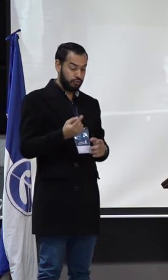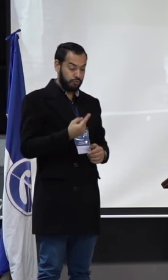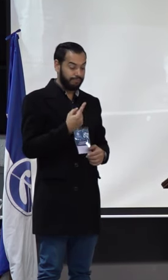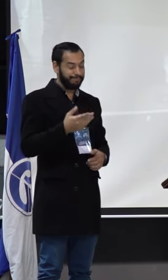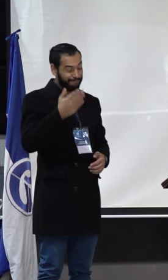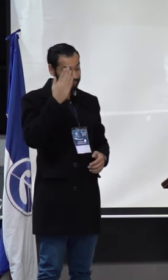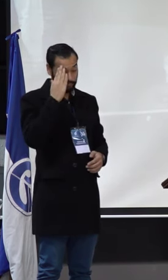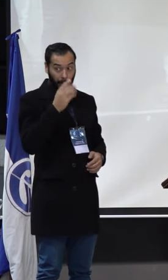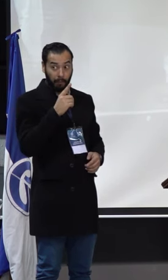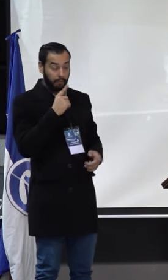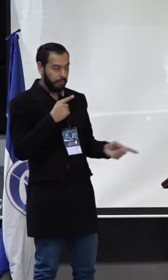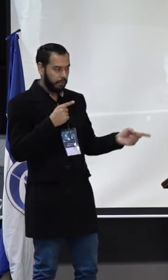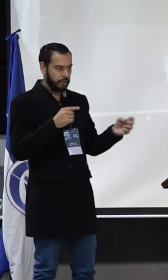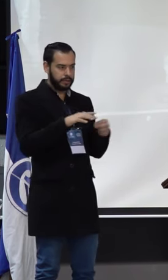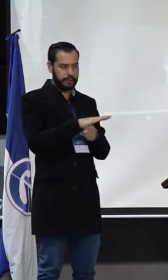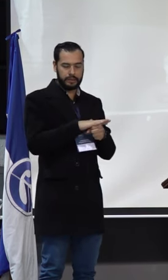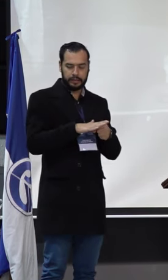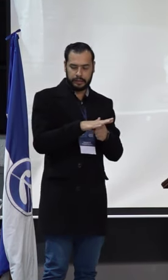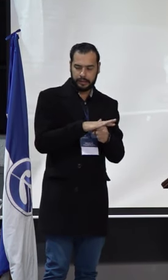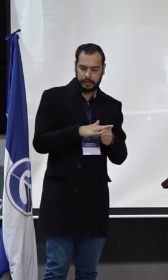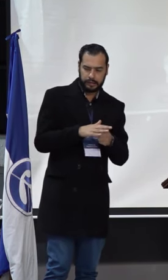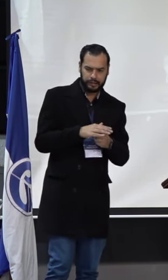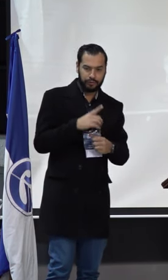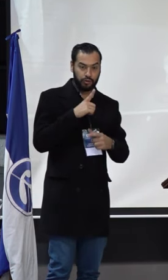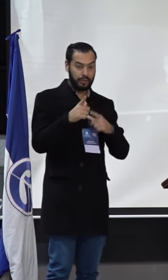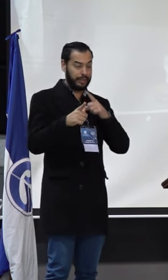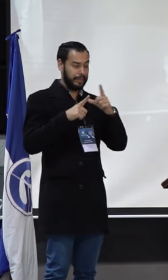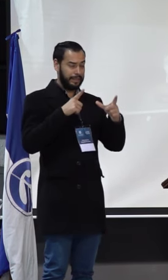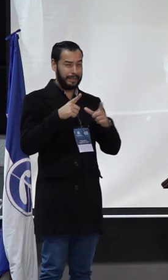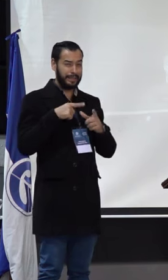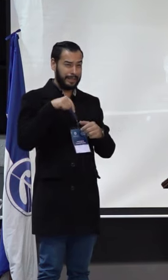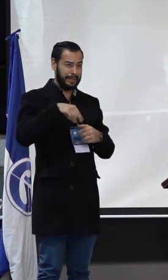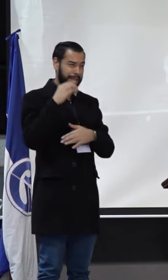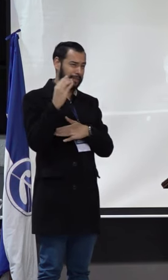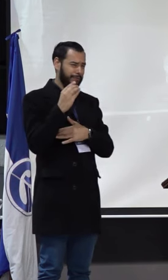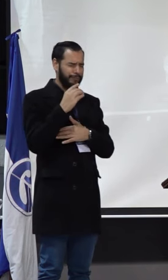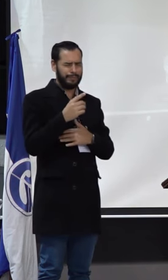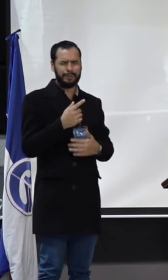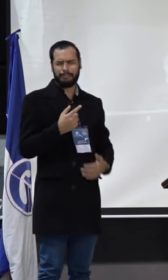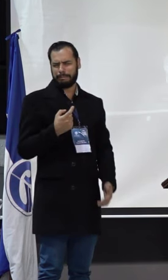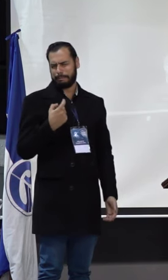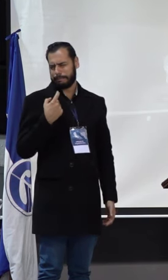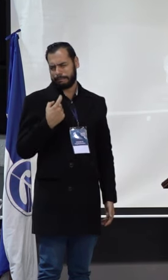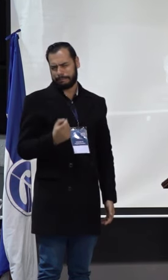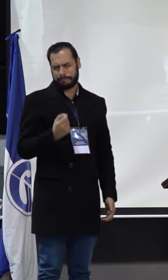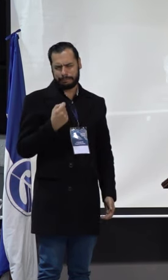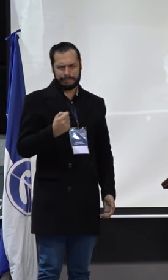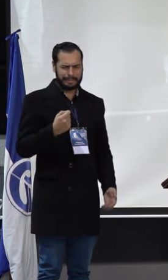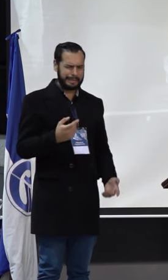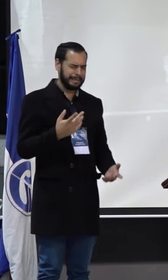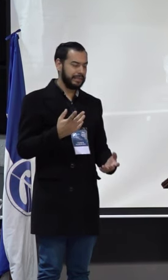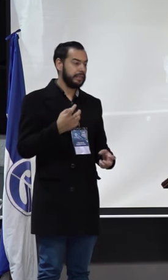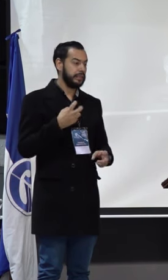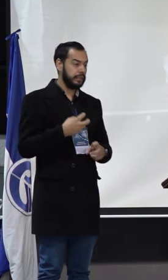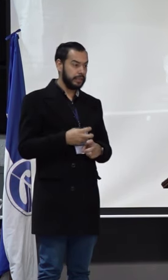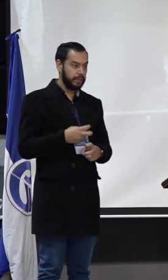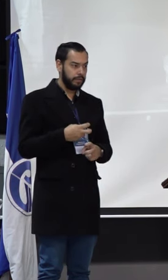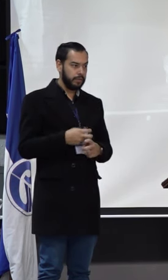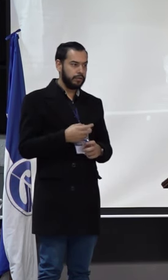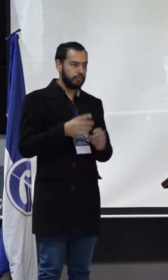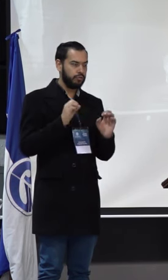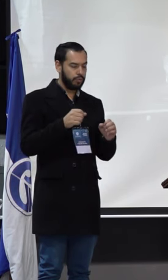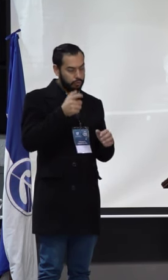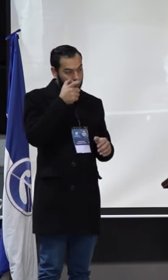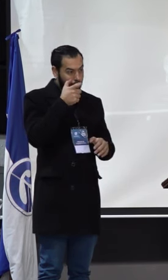secreto que las situaciones de liderazgo en el país son complejas y lo que queremos es poder hacer